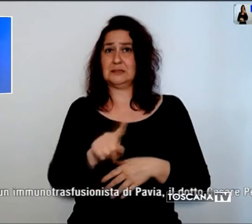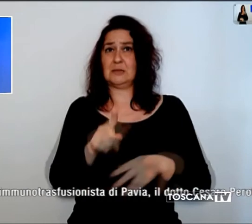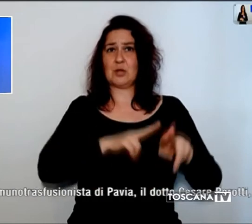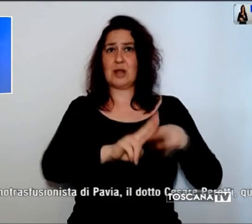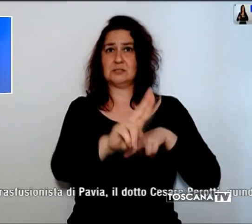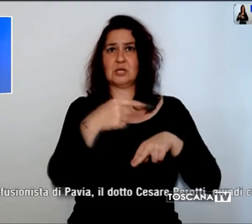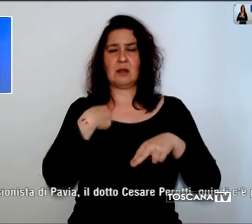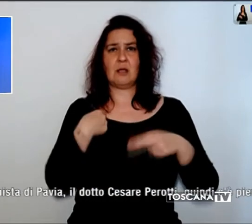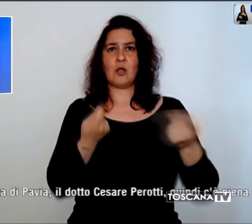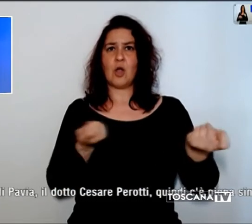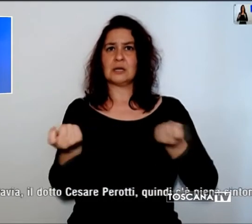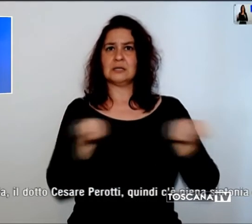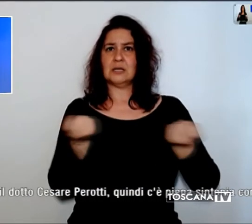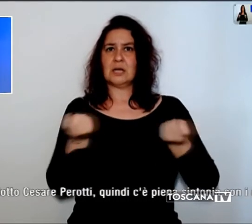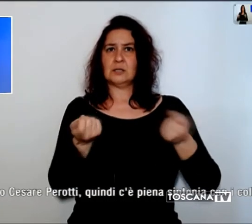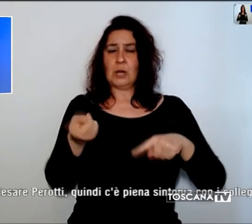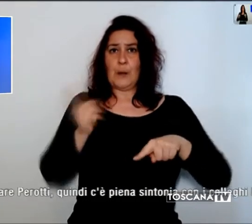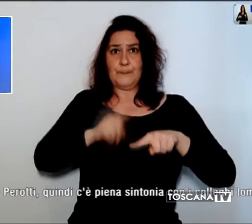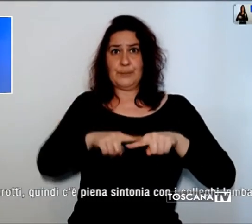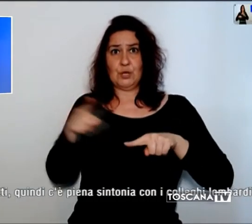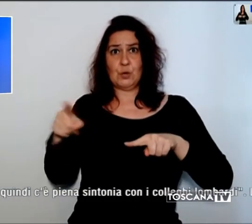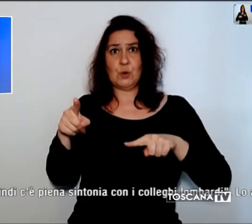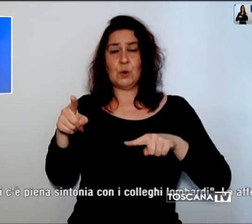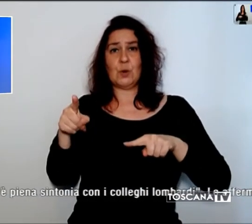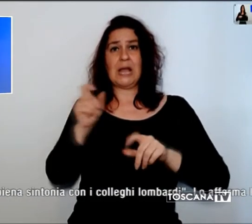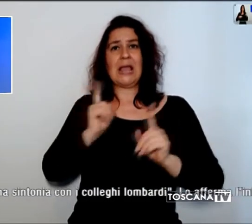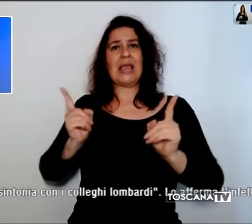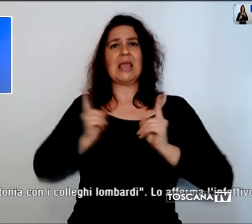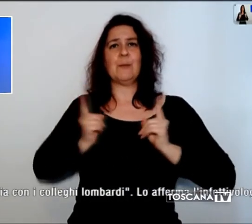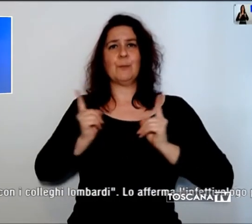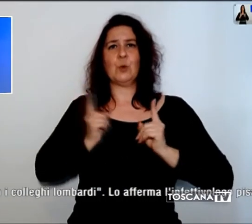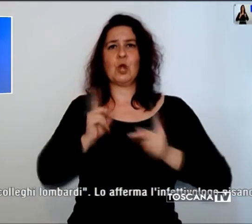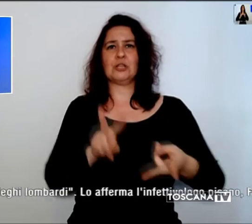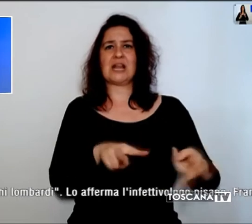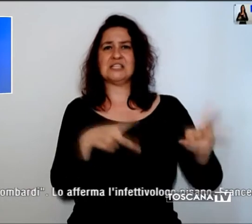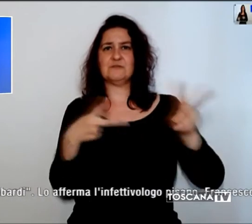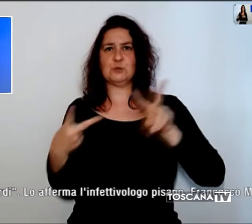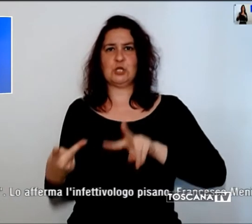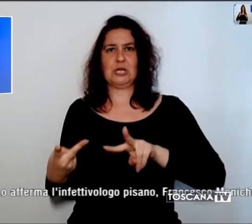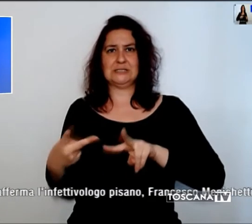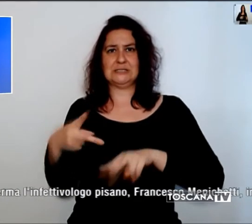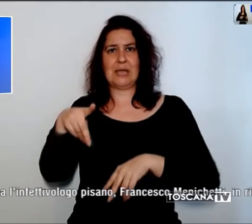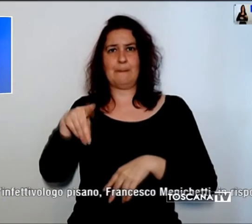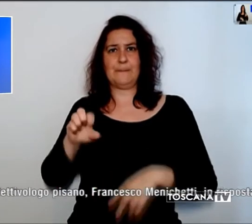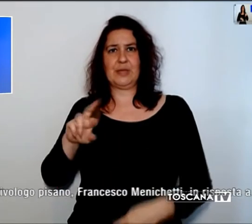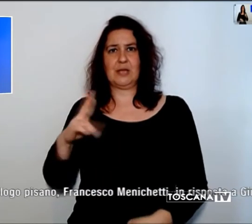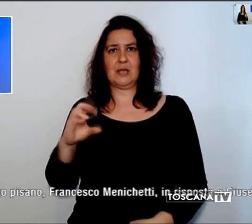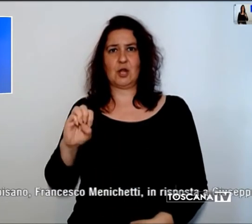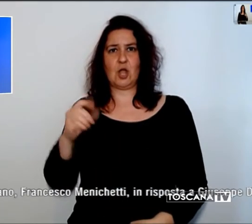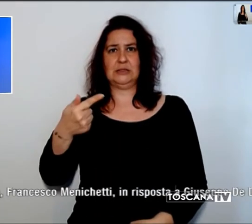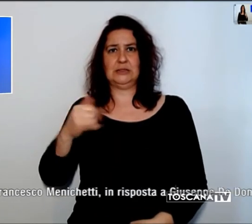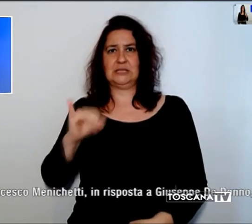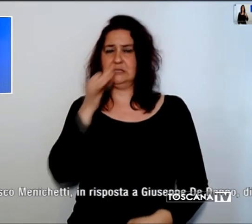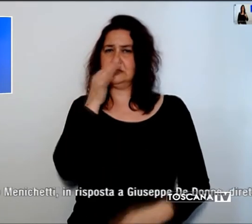un immunotrasfusionista di Pavia, il dottor Cesare Perotti e quindi c'è piena sintonia